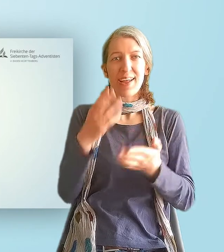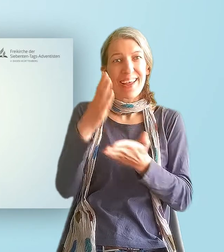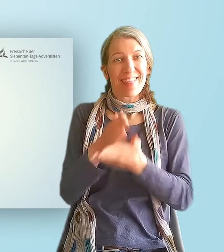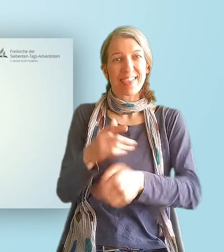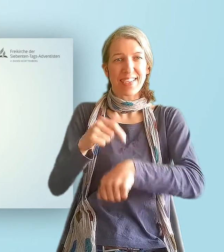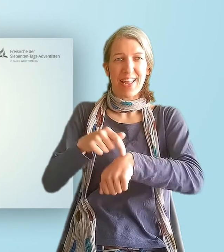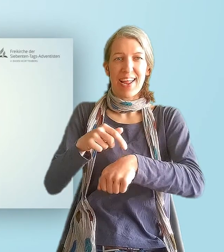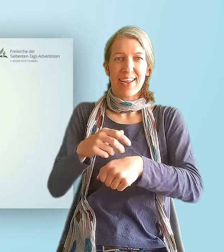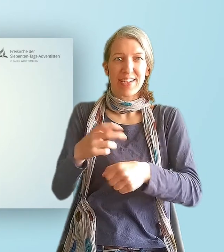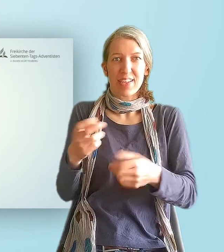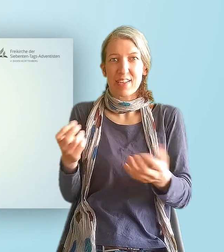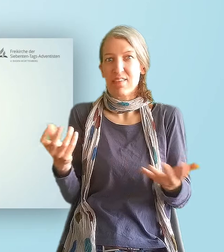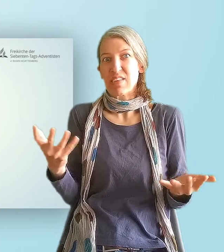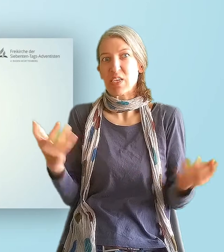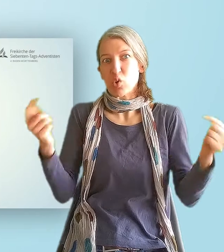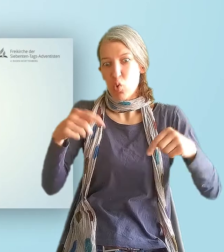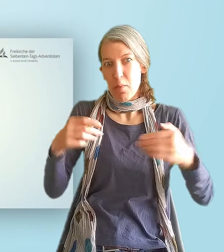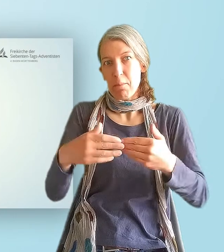beschrieben hat, immer mehr zunehmen werden.